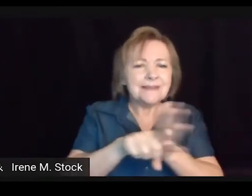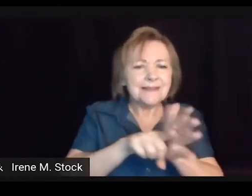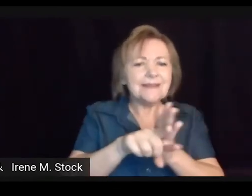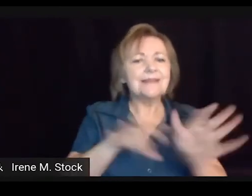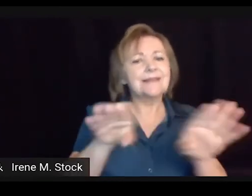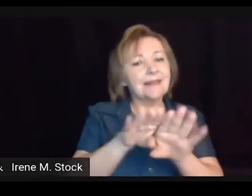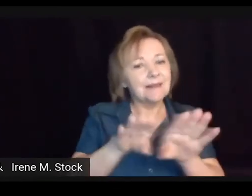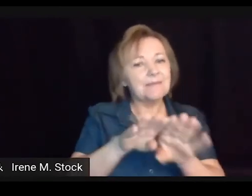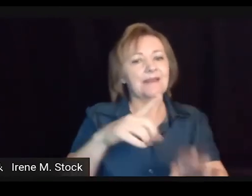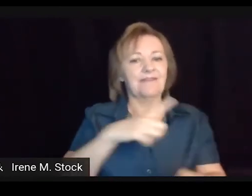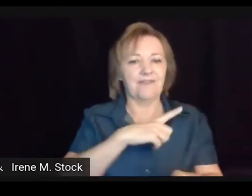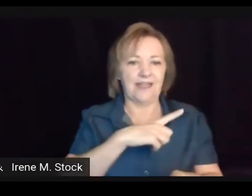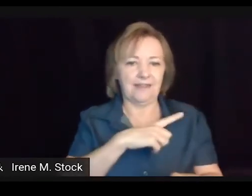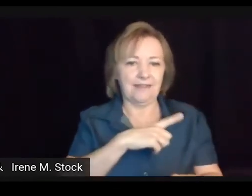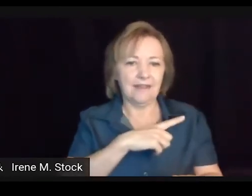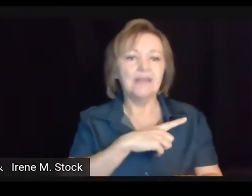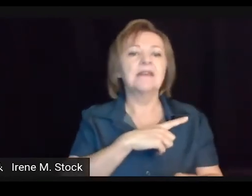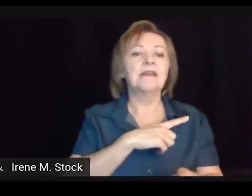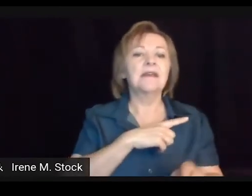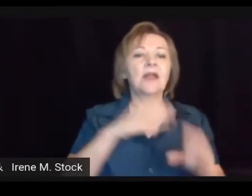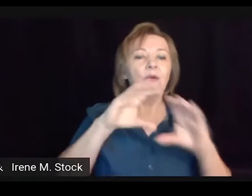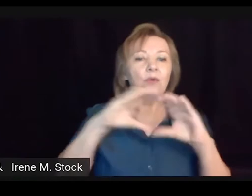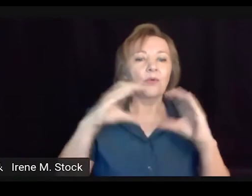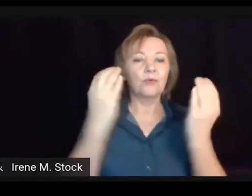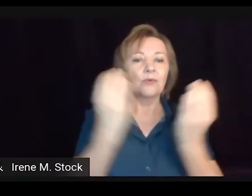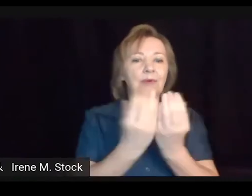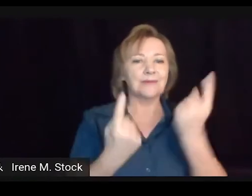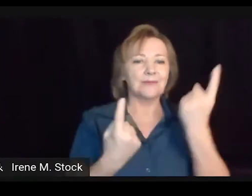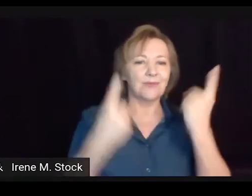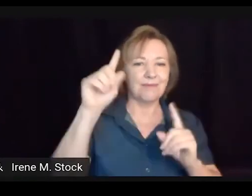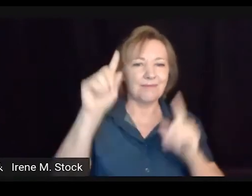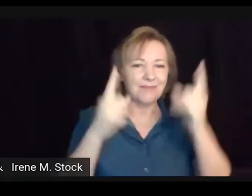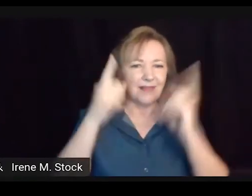participem do fórum, né, realizem a pesquisa.